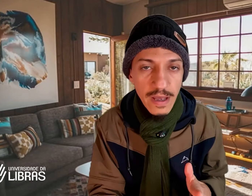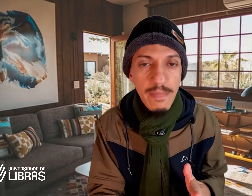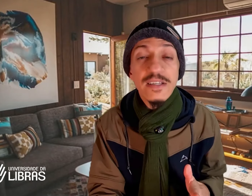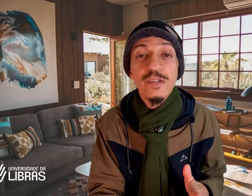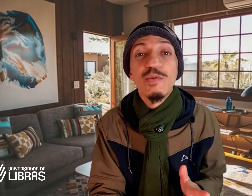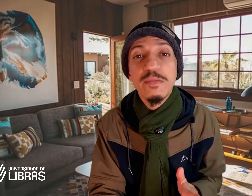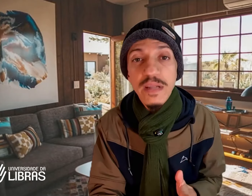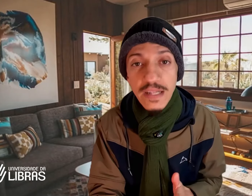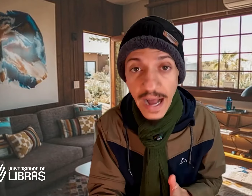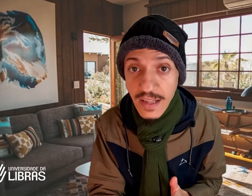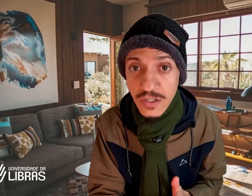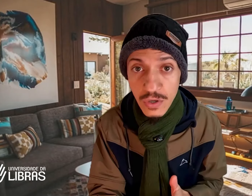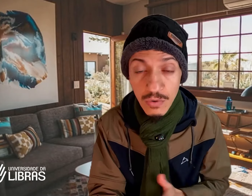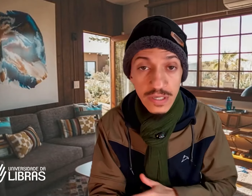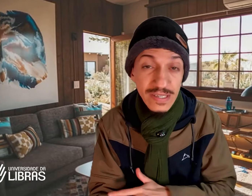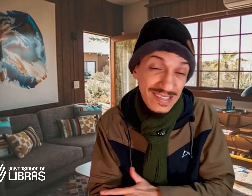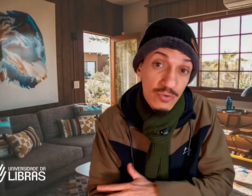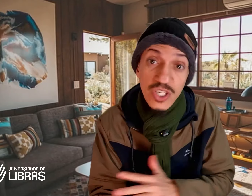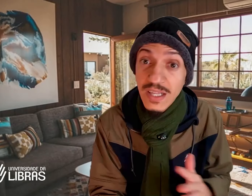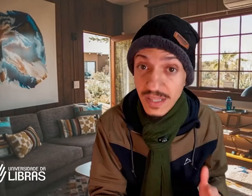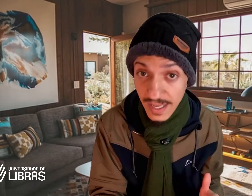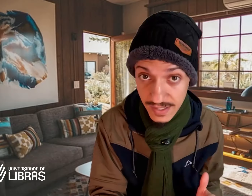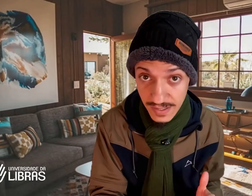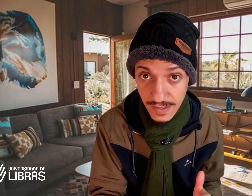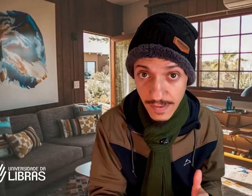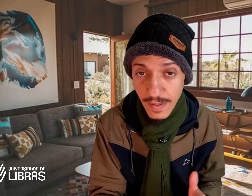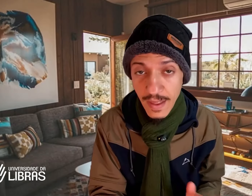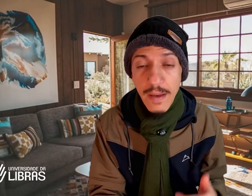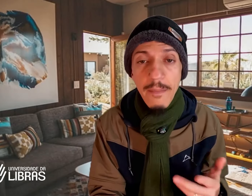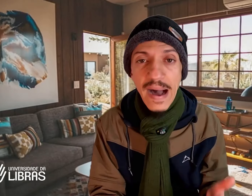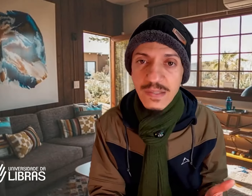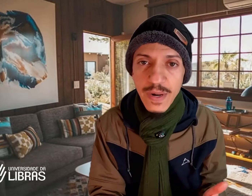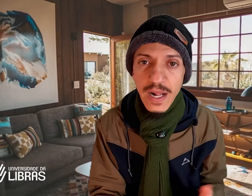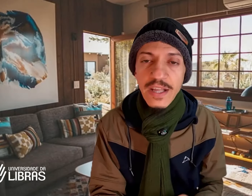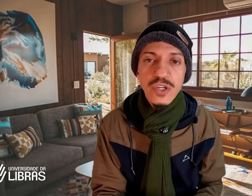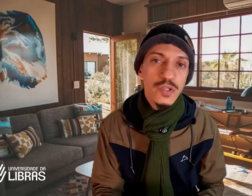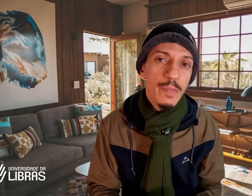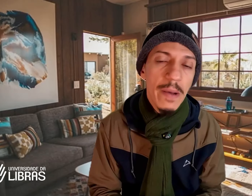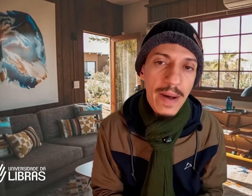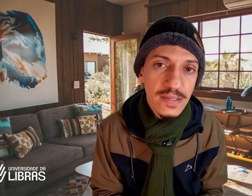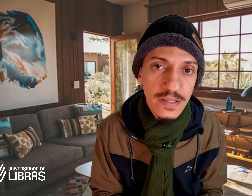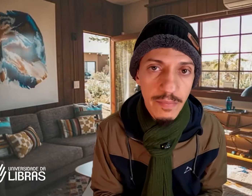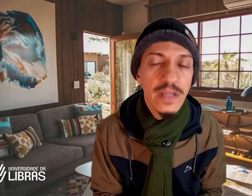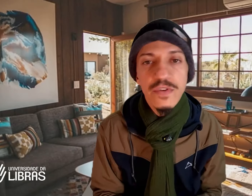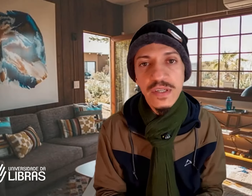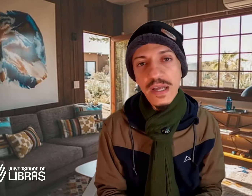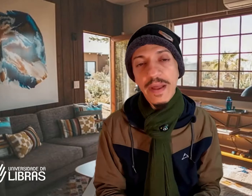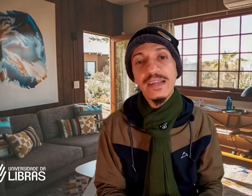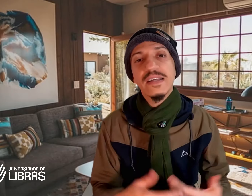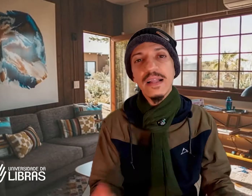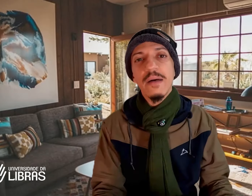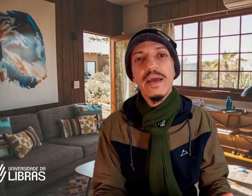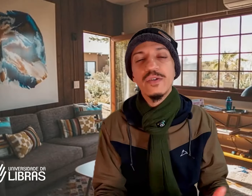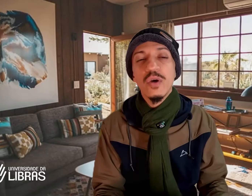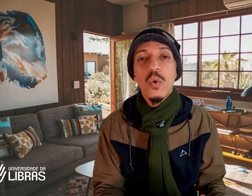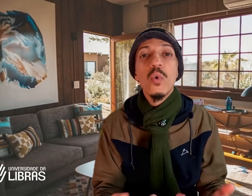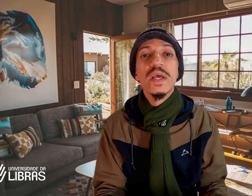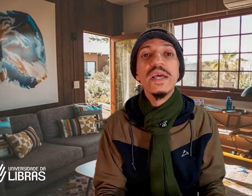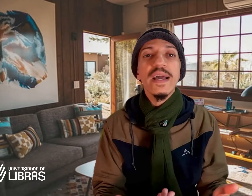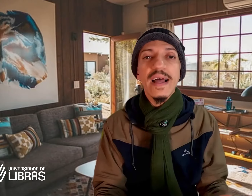mas as possibilidades disso acontecer são gigantescas. Mas, para além disso, perpassa também de você saber exatamente o que aquela